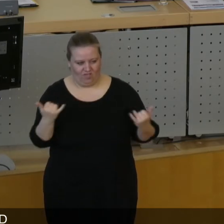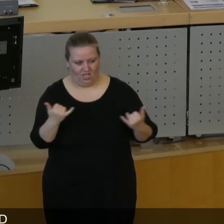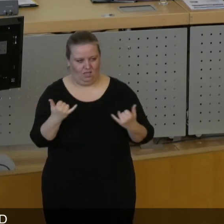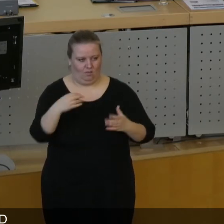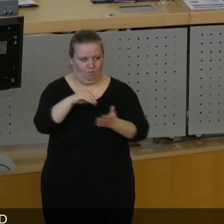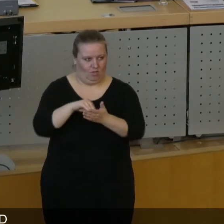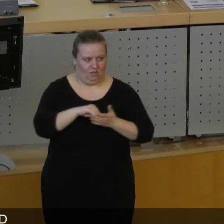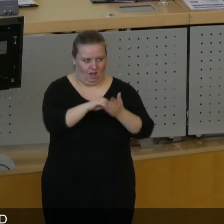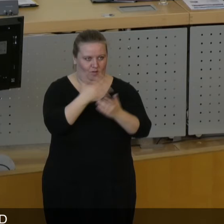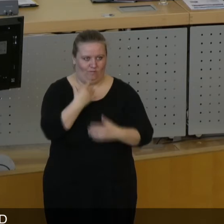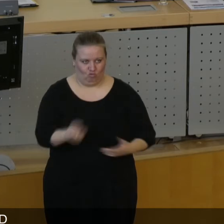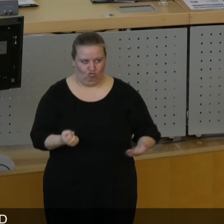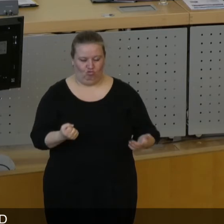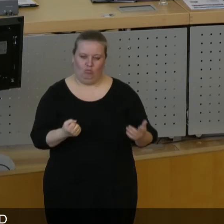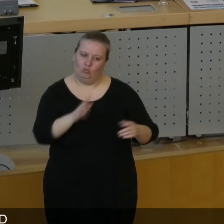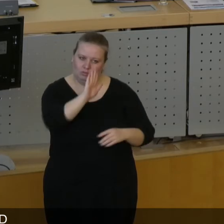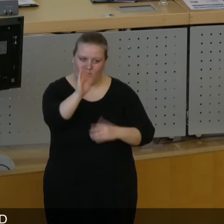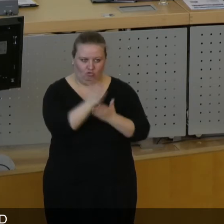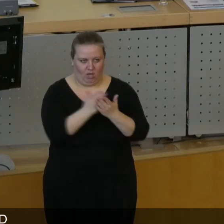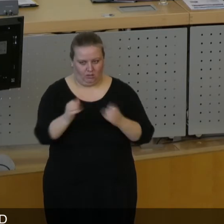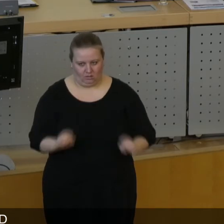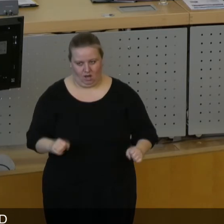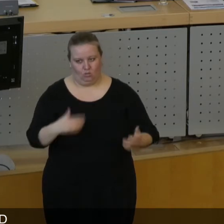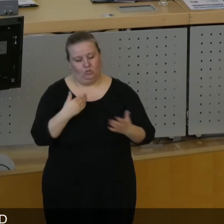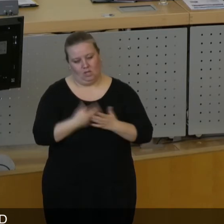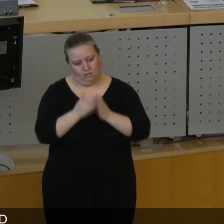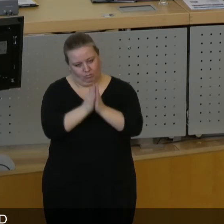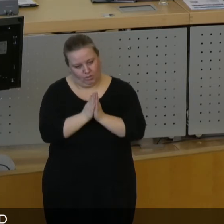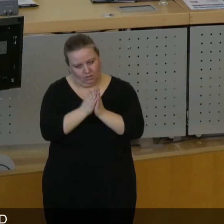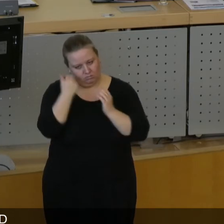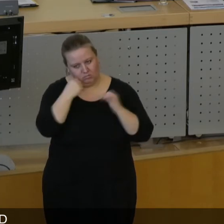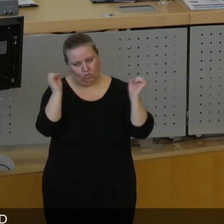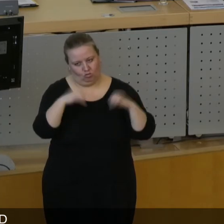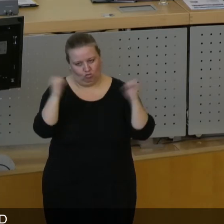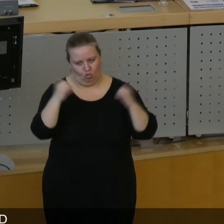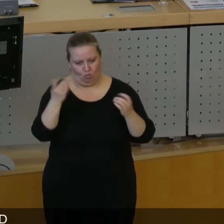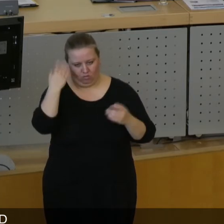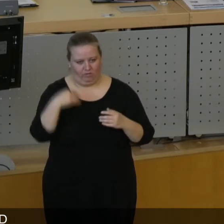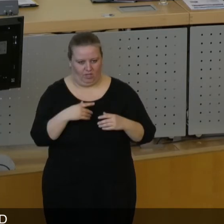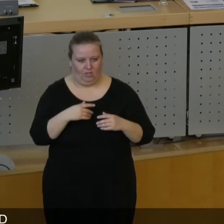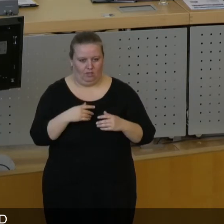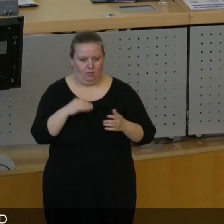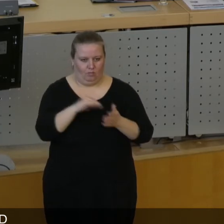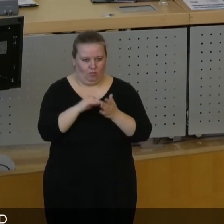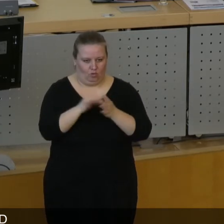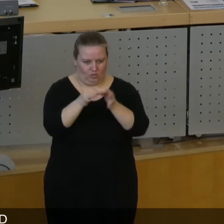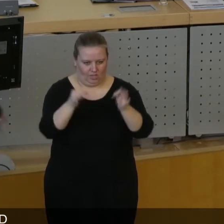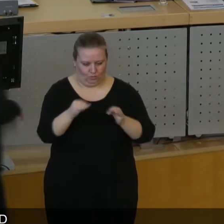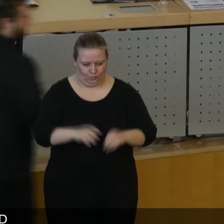sie zu den aktuellen Themen beteiligt werden wollen. Und deswegen bitte ich Sie um Zustimmung zu der folgenden Bürgerbeteiligungssatzung.